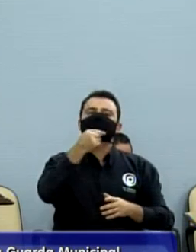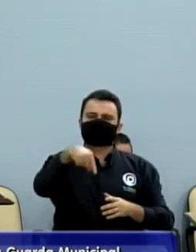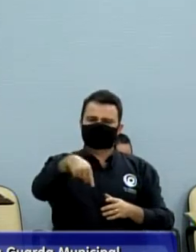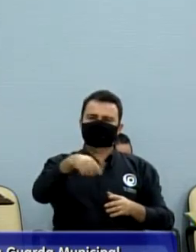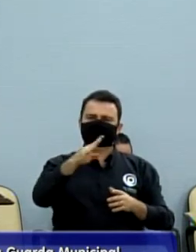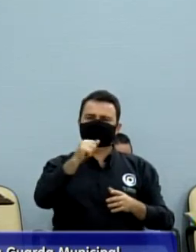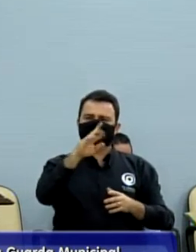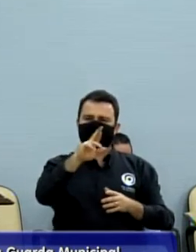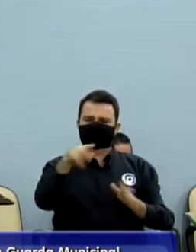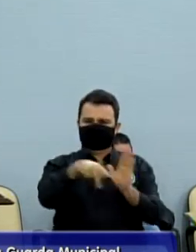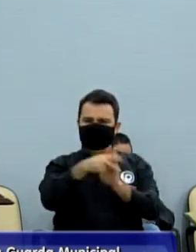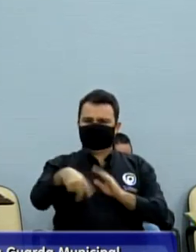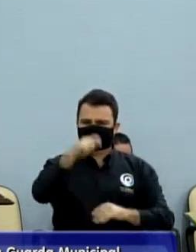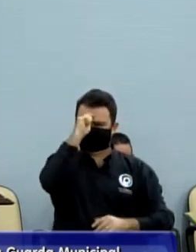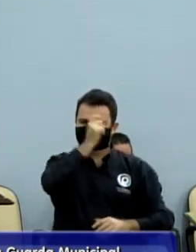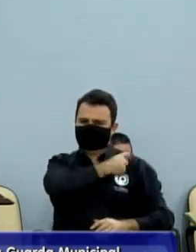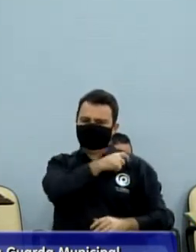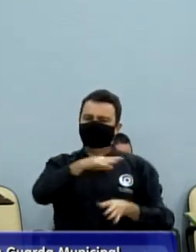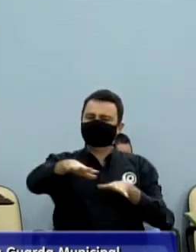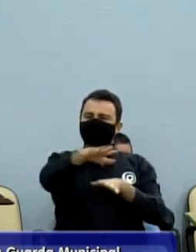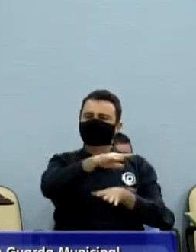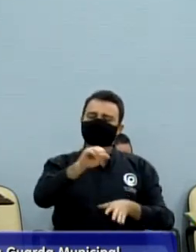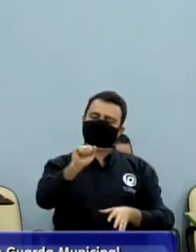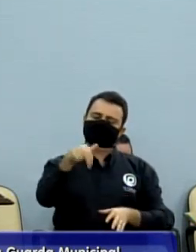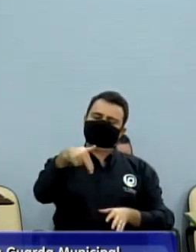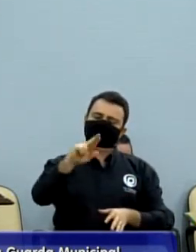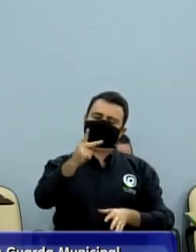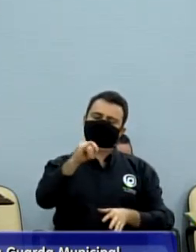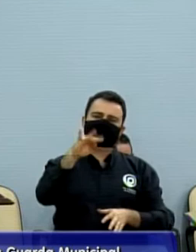Filadelfo, é um bar tradicional da nossa cidade.